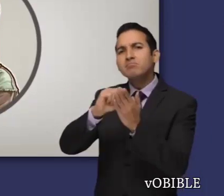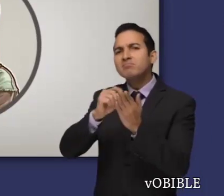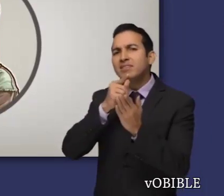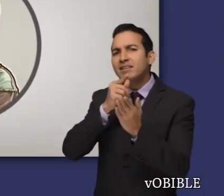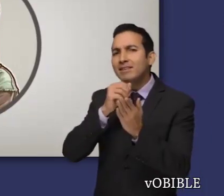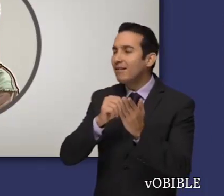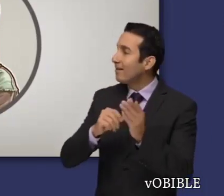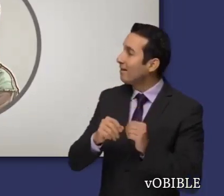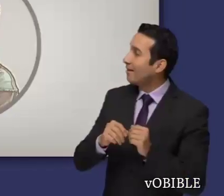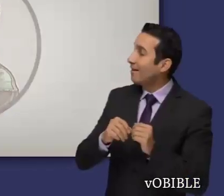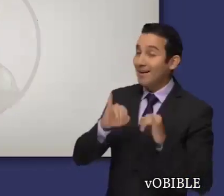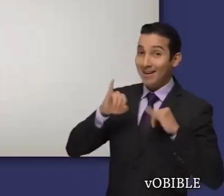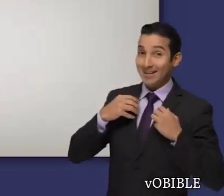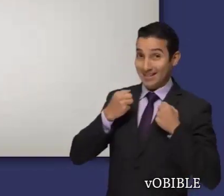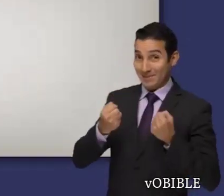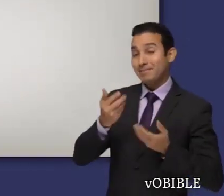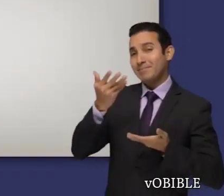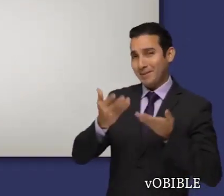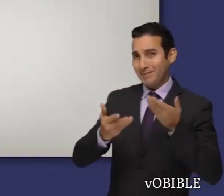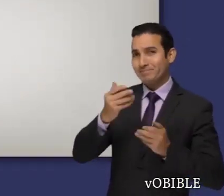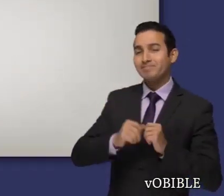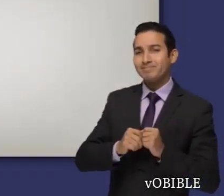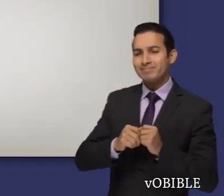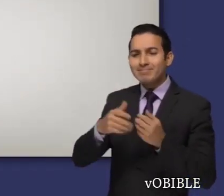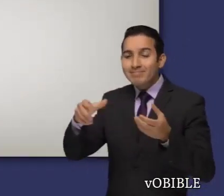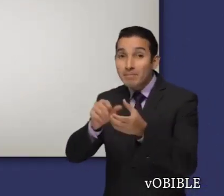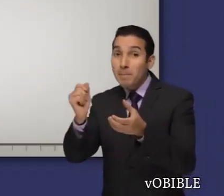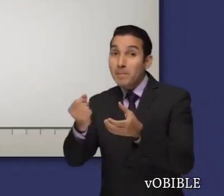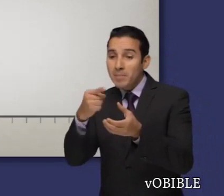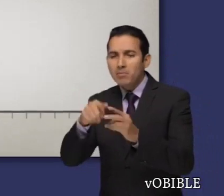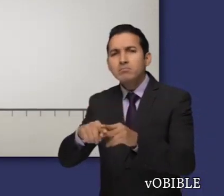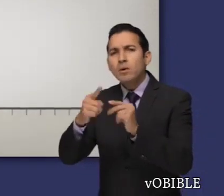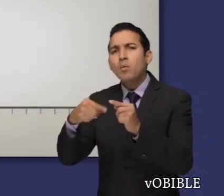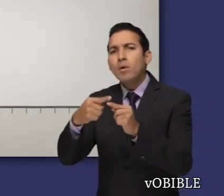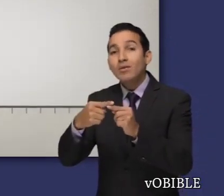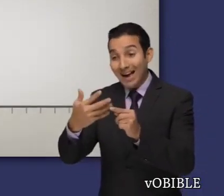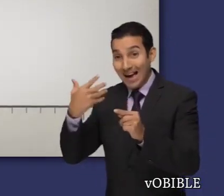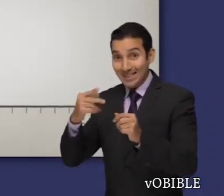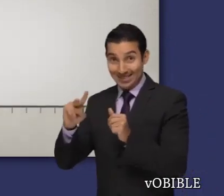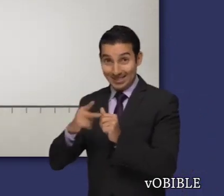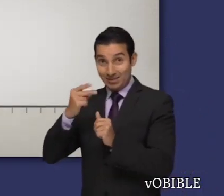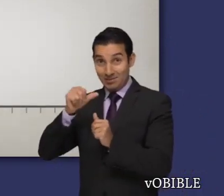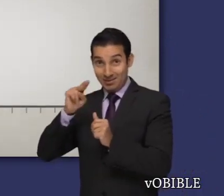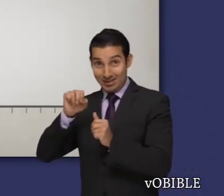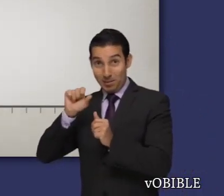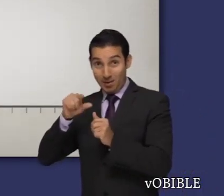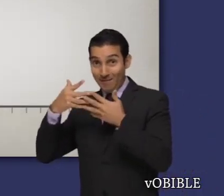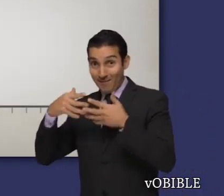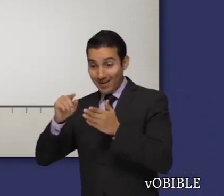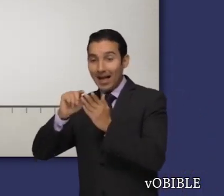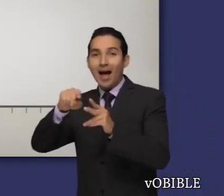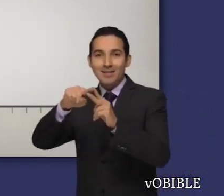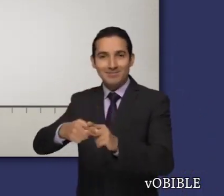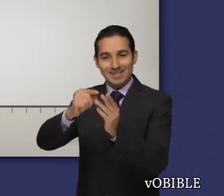Jeremías. Primero de los reyes empieza el relato en el punto donde lo deja el segundo libro de Samuel. Abarca un